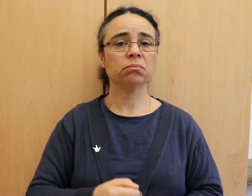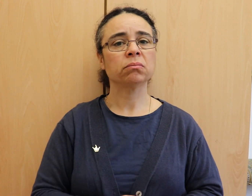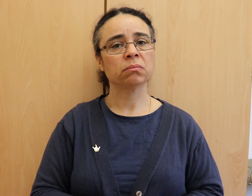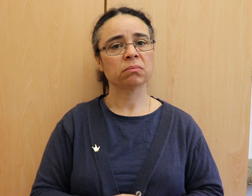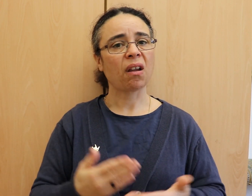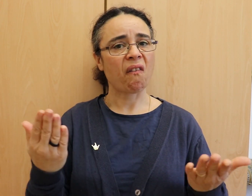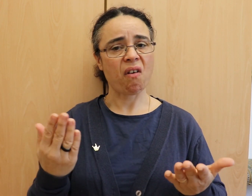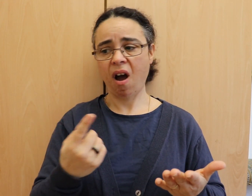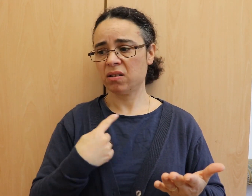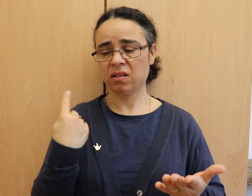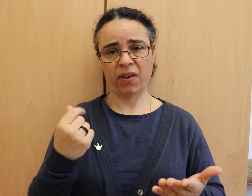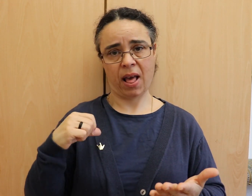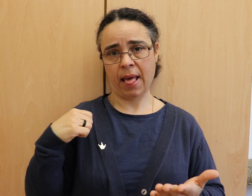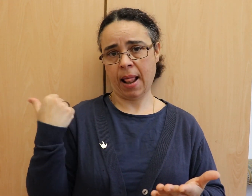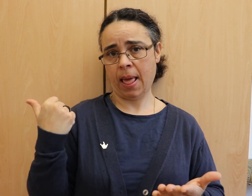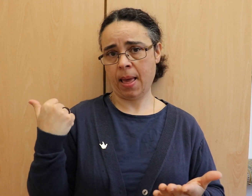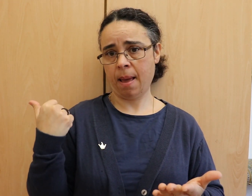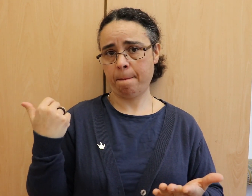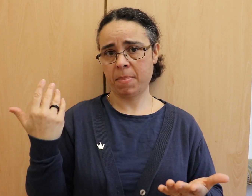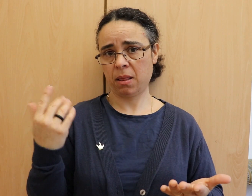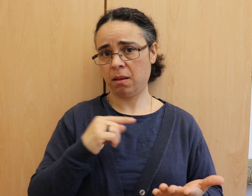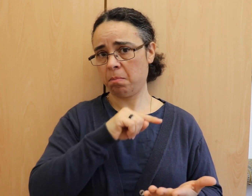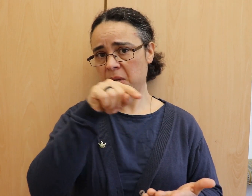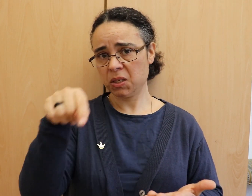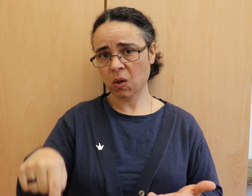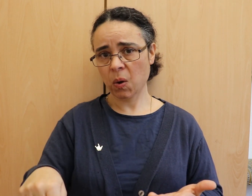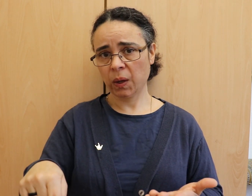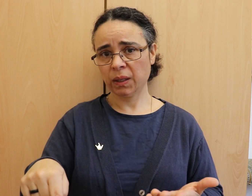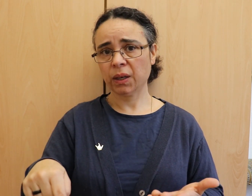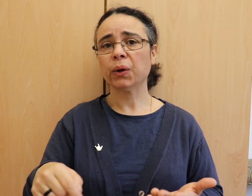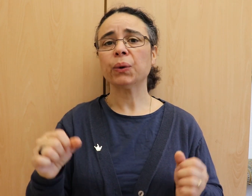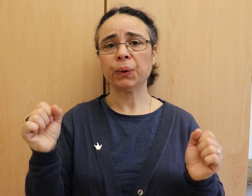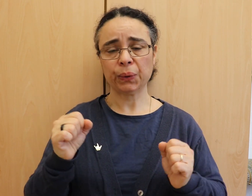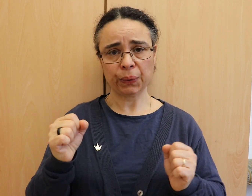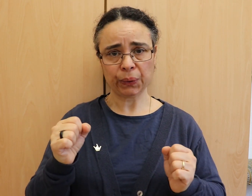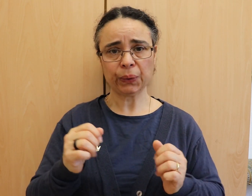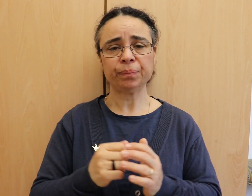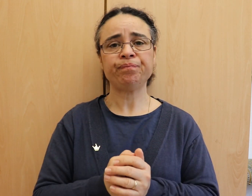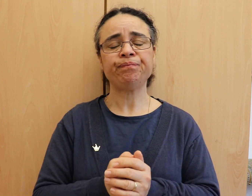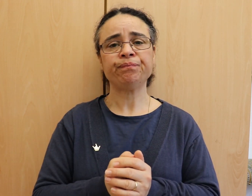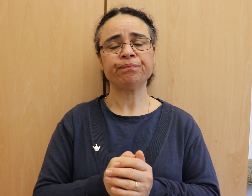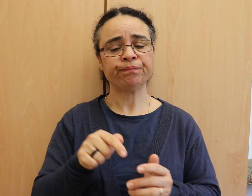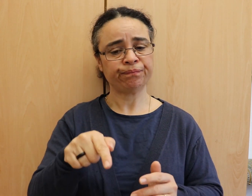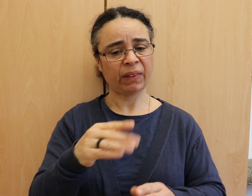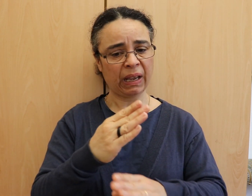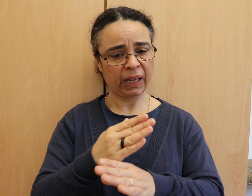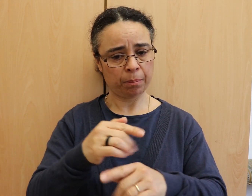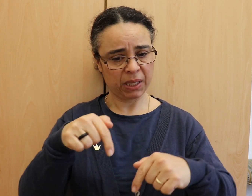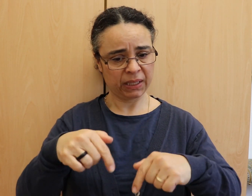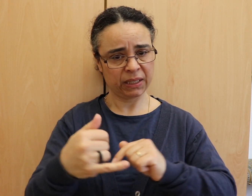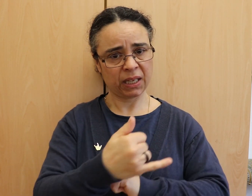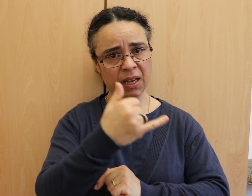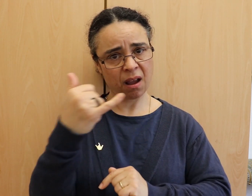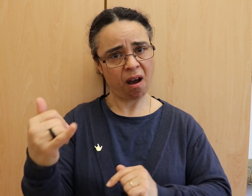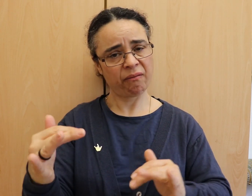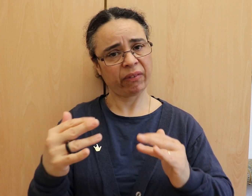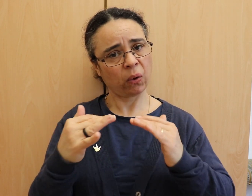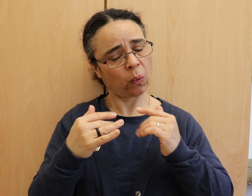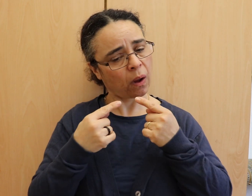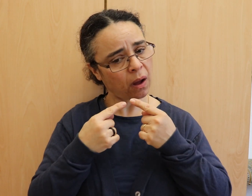einmal mit ganz anderen Augen auf das Kind in der Krippe. In diesem hilflosen Gotteskind